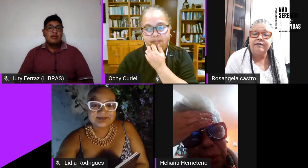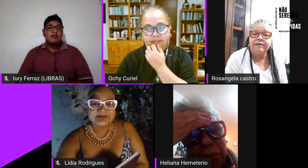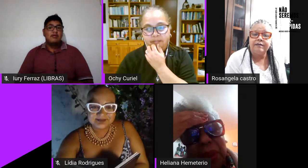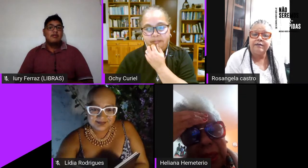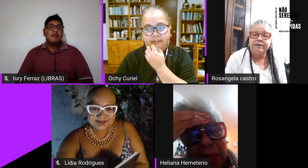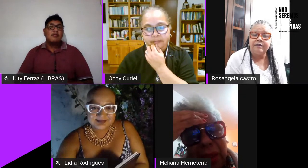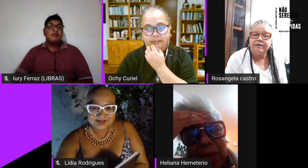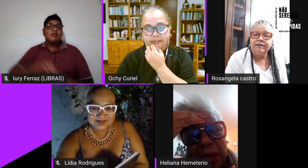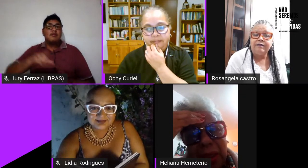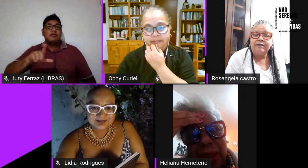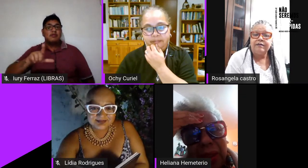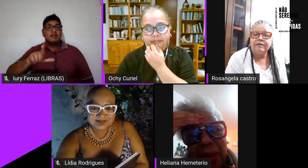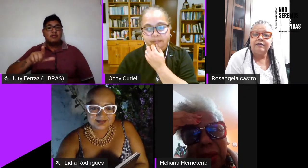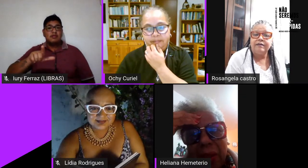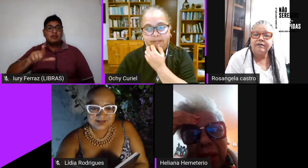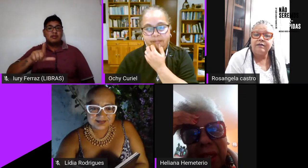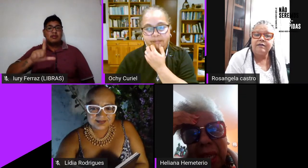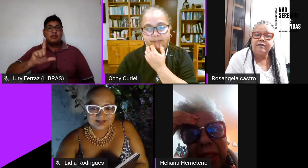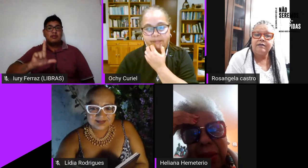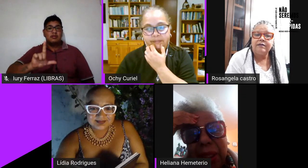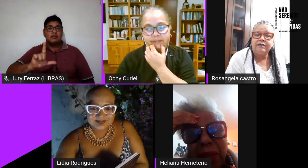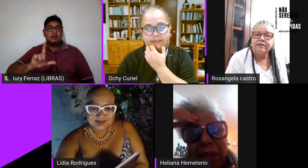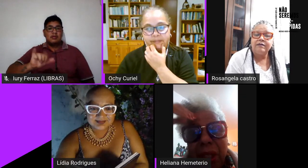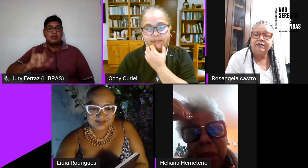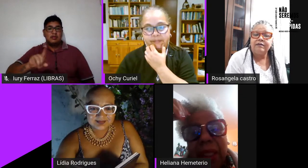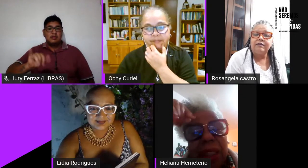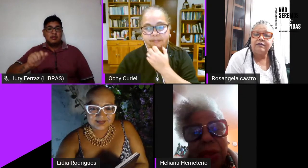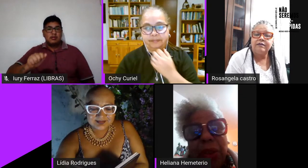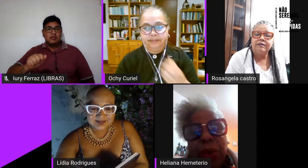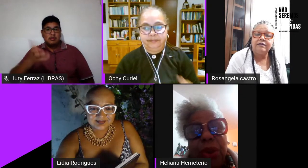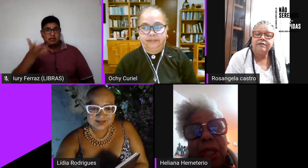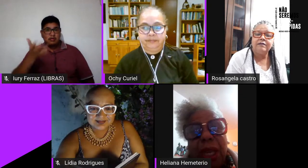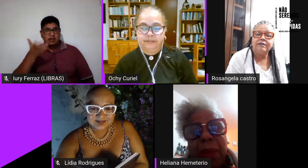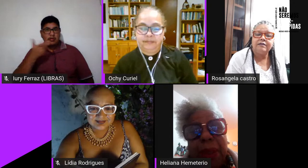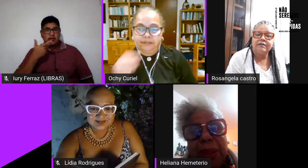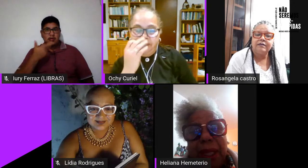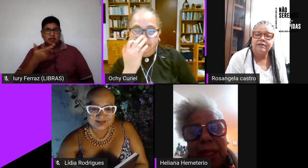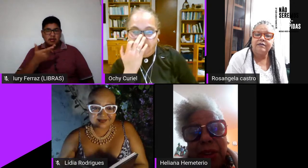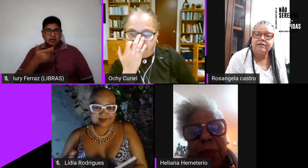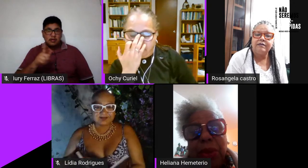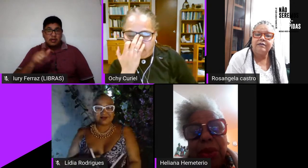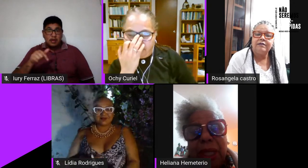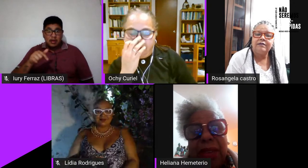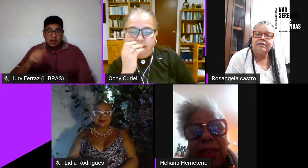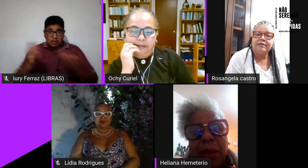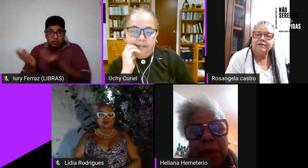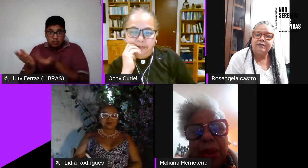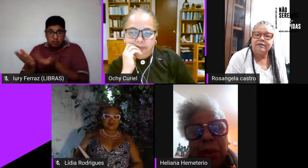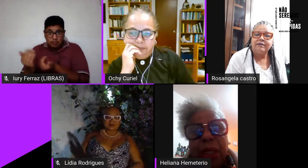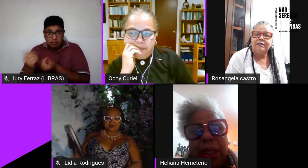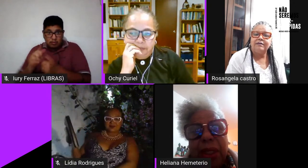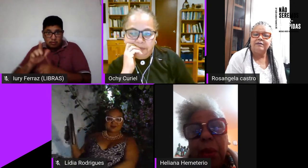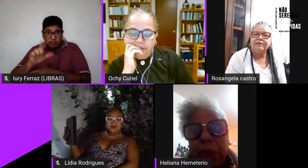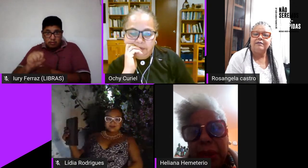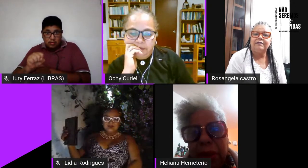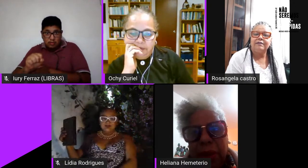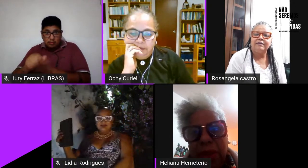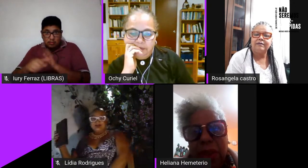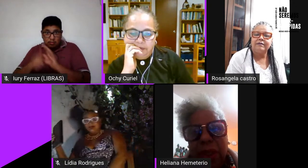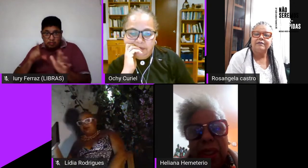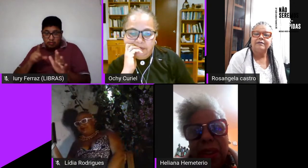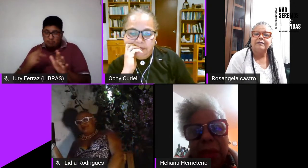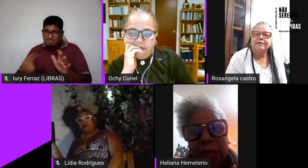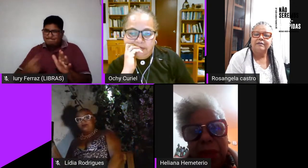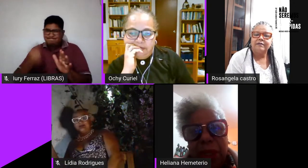um sim sim e aí eu queria falar e a juventude lésbica tá muito doente muito